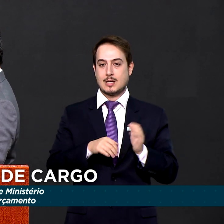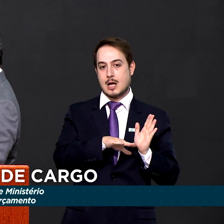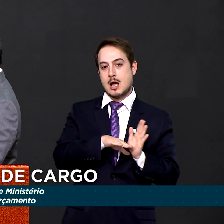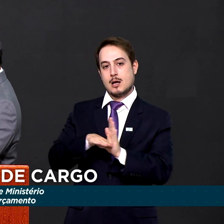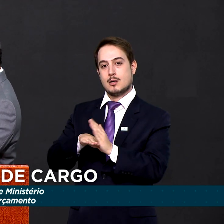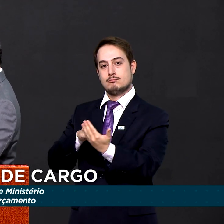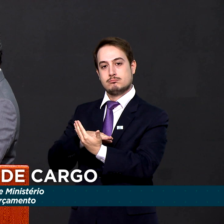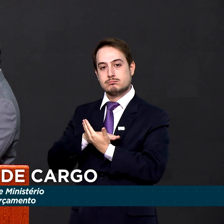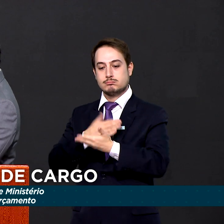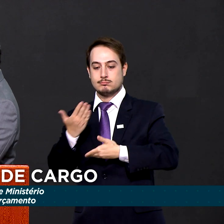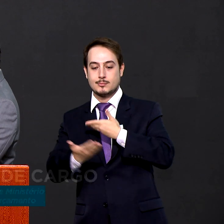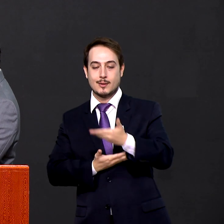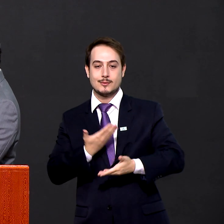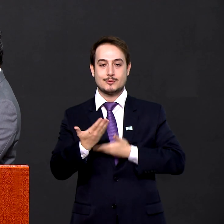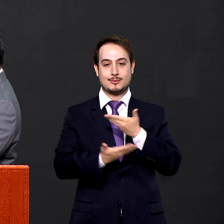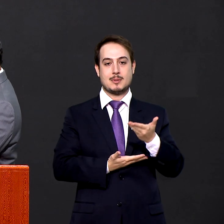ser ajudado pelo Ministério do Planejamento.